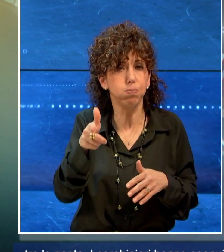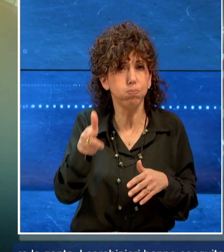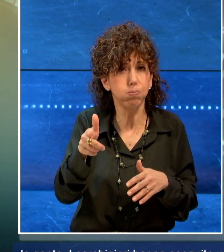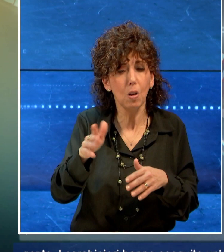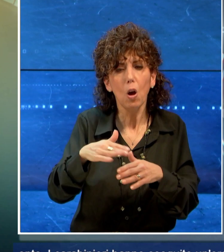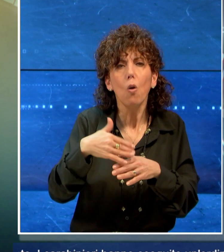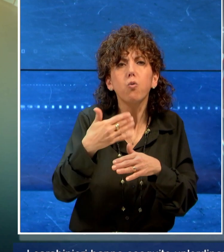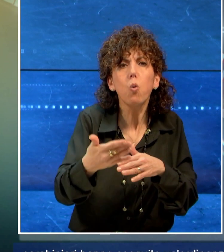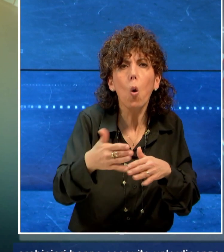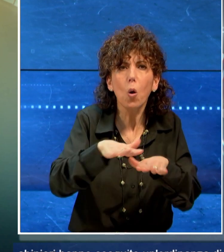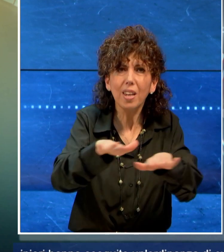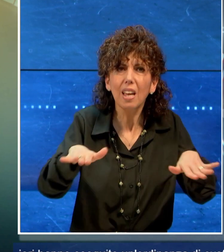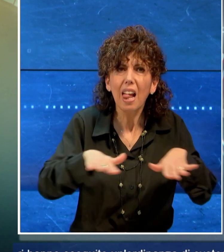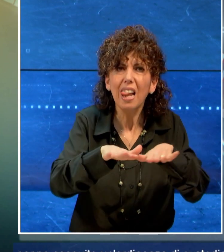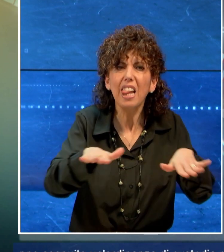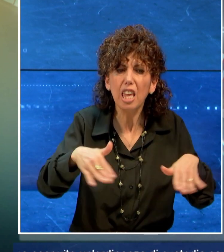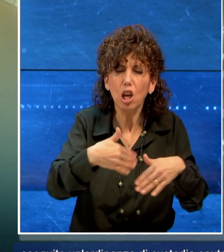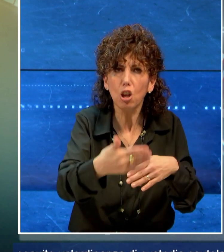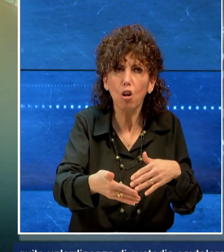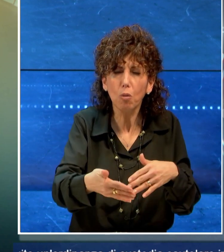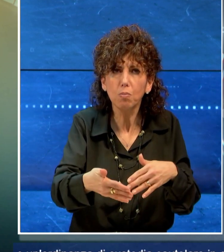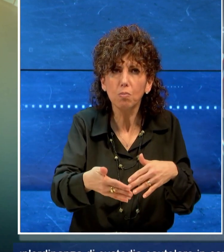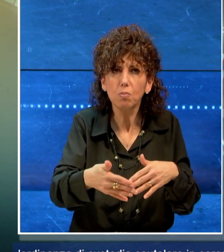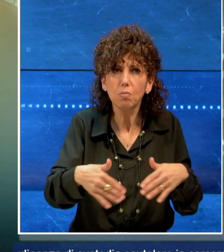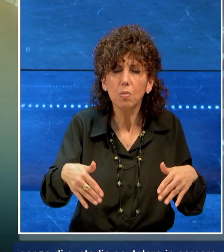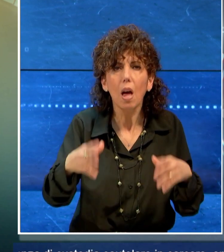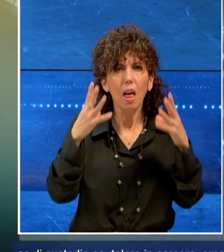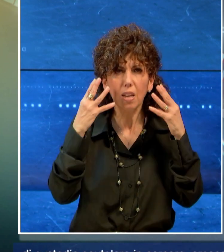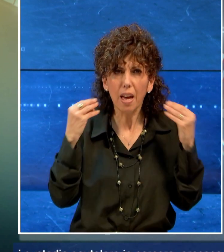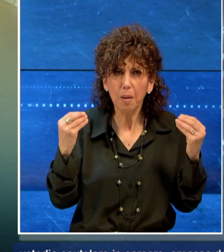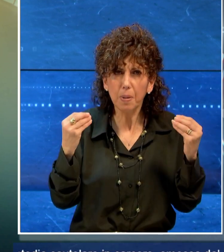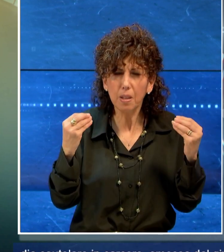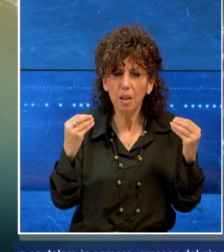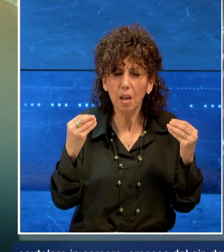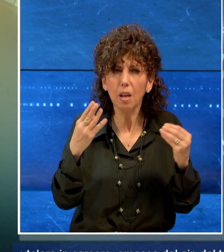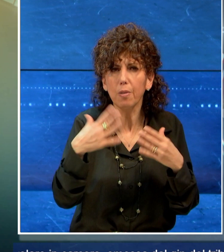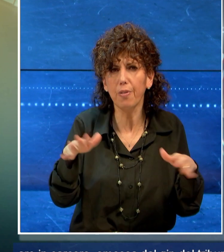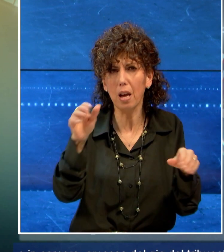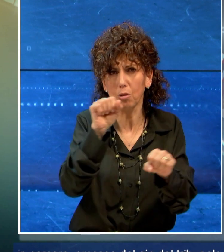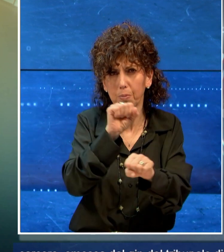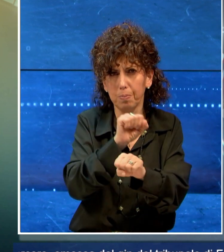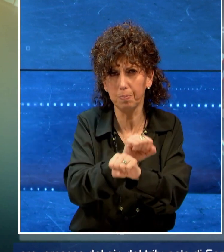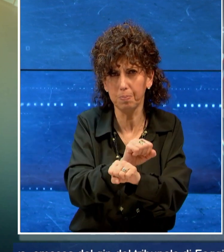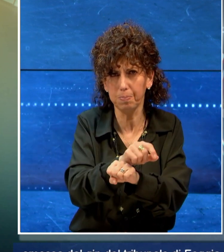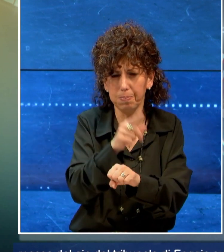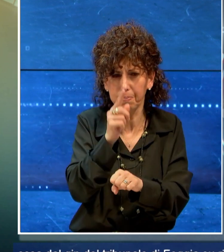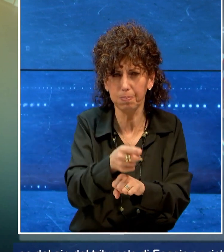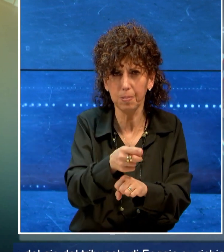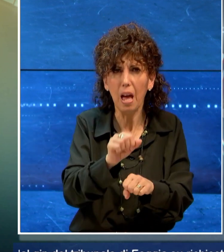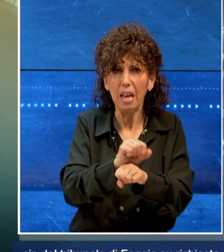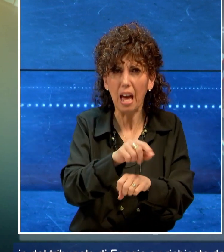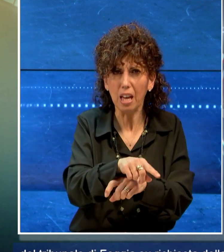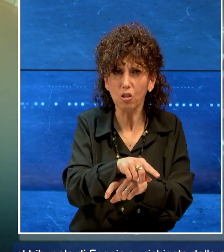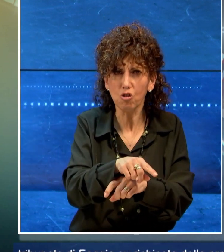'esterno di un lido i carabinieri hanno eseguito un'ordinanza di custodia cautelare in